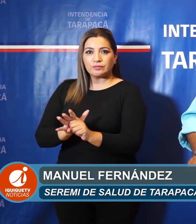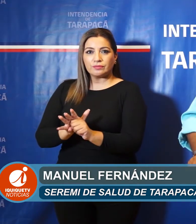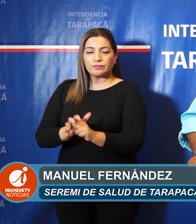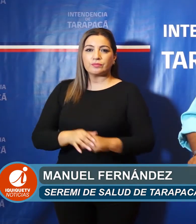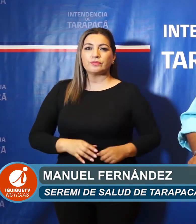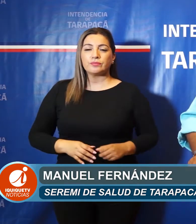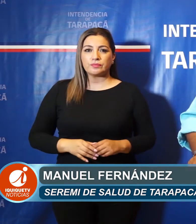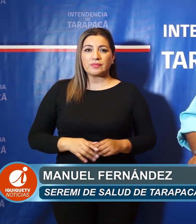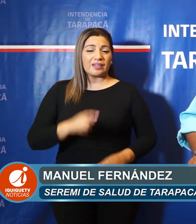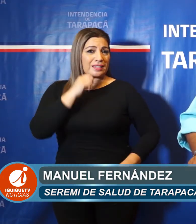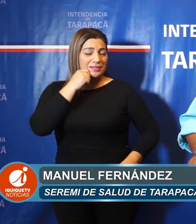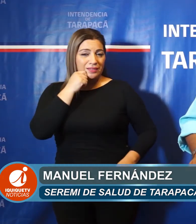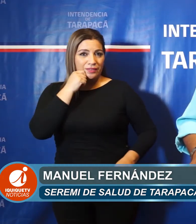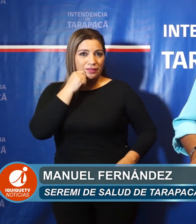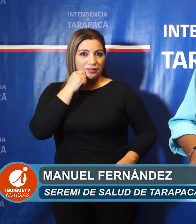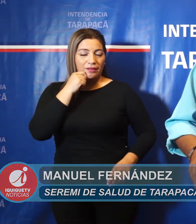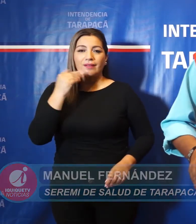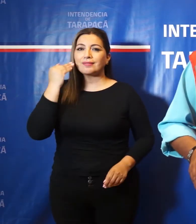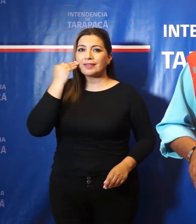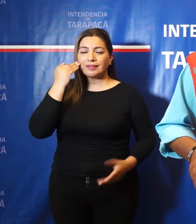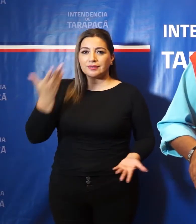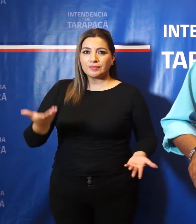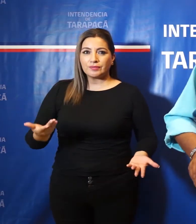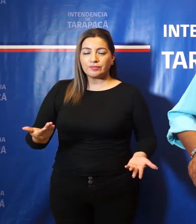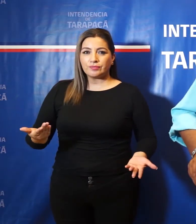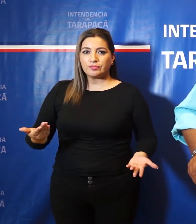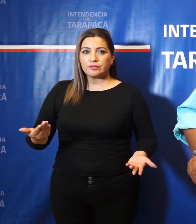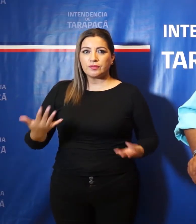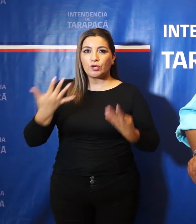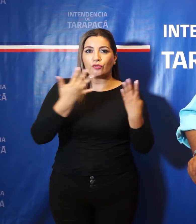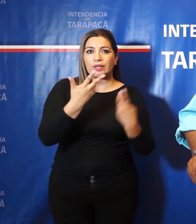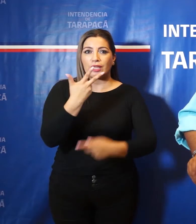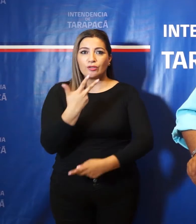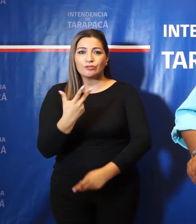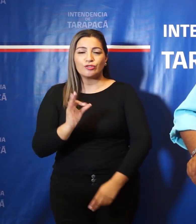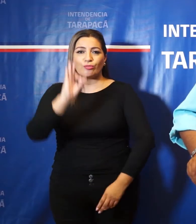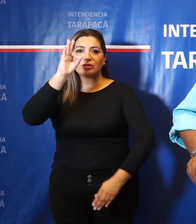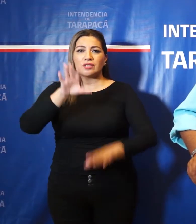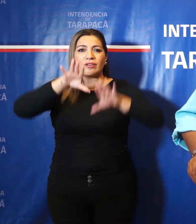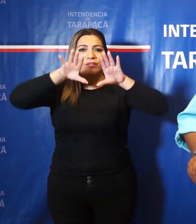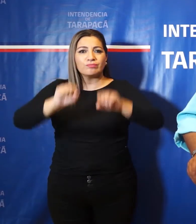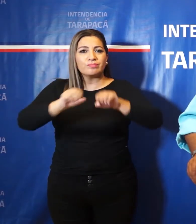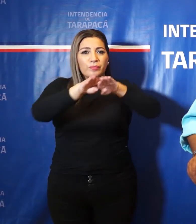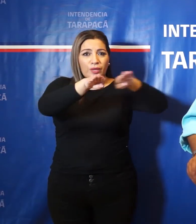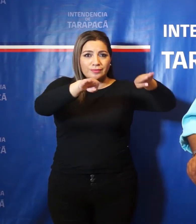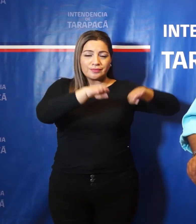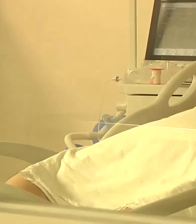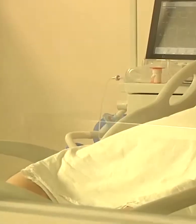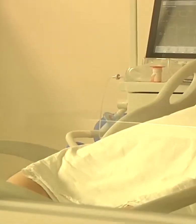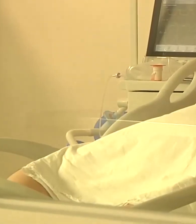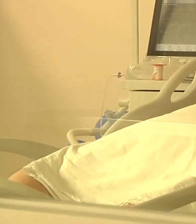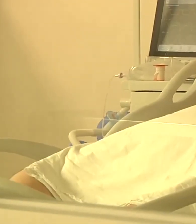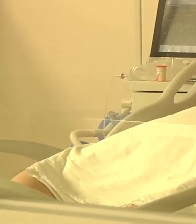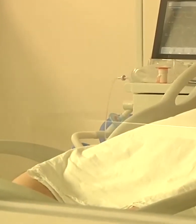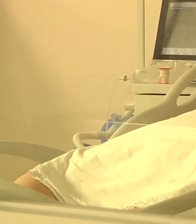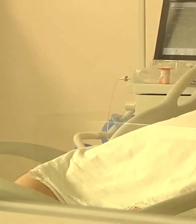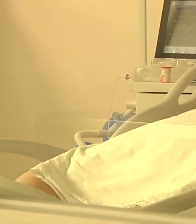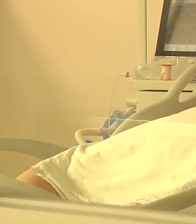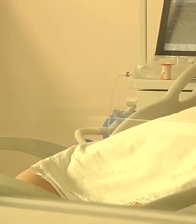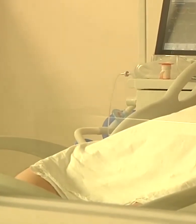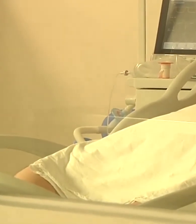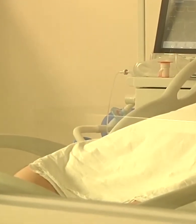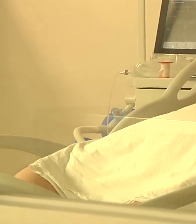UCI regional. Esto significa prácticamente un 98% de ocupación en nuestra UCI. El Ceremi